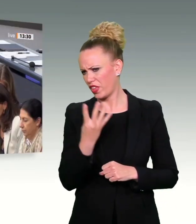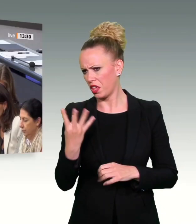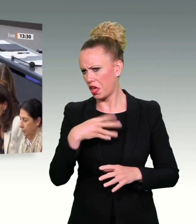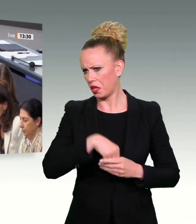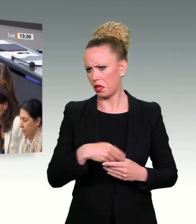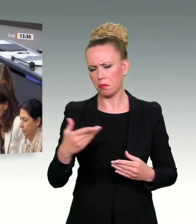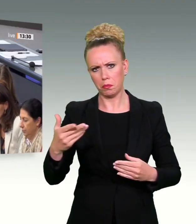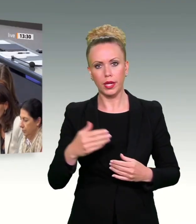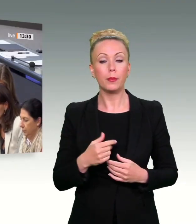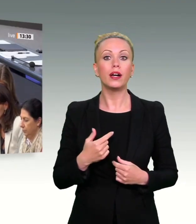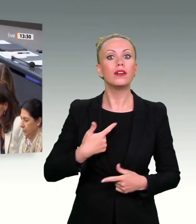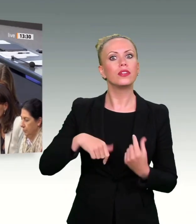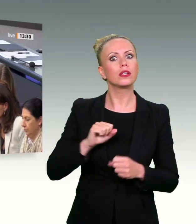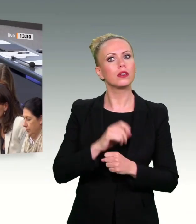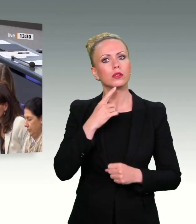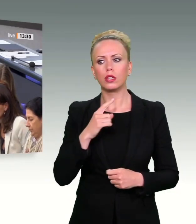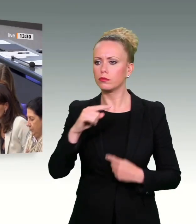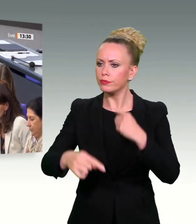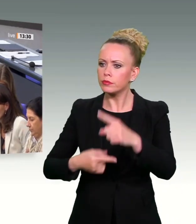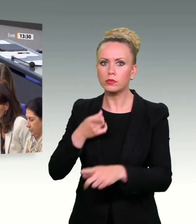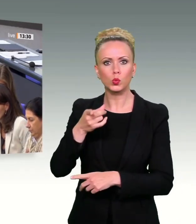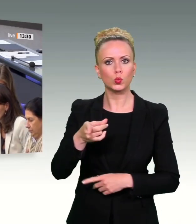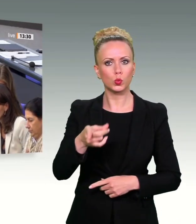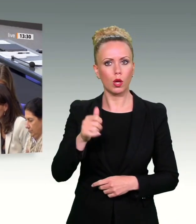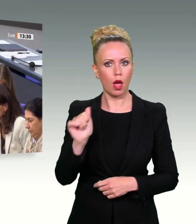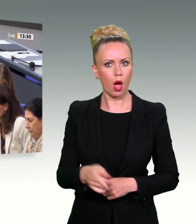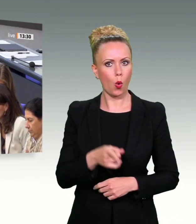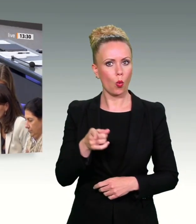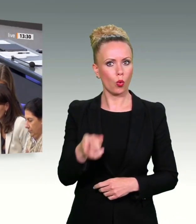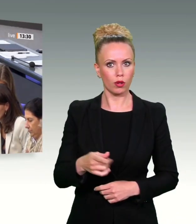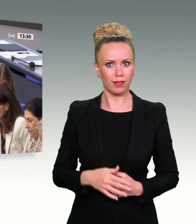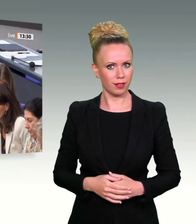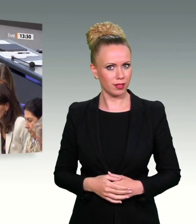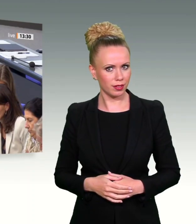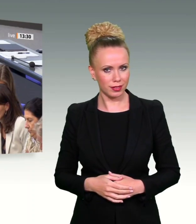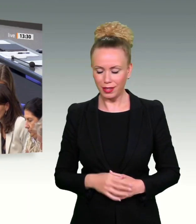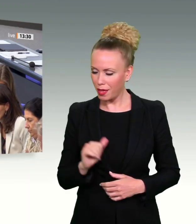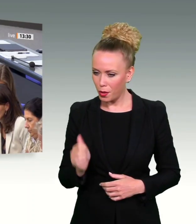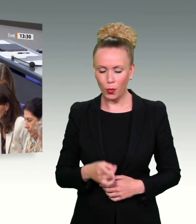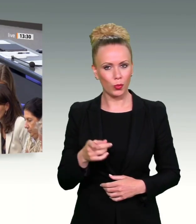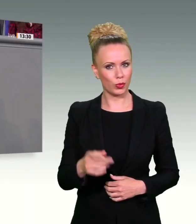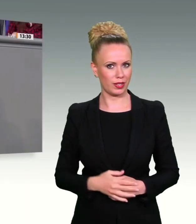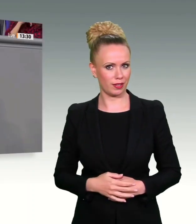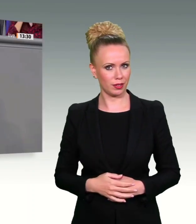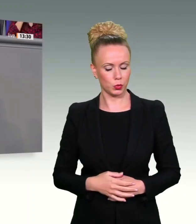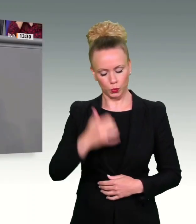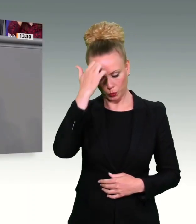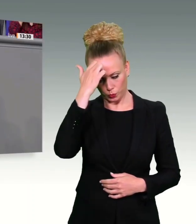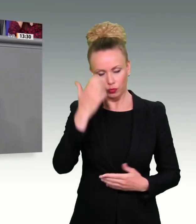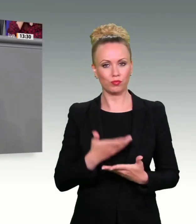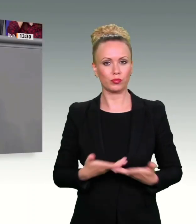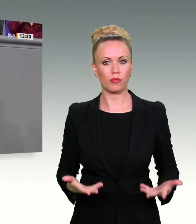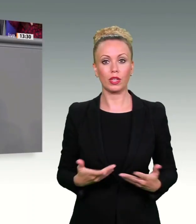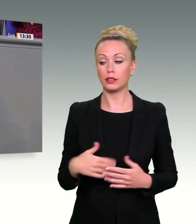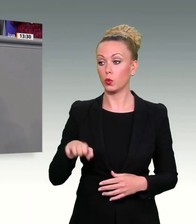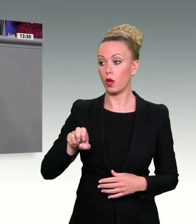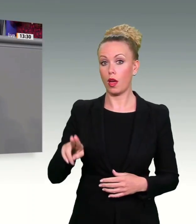können wir sagen, dass Sie auch seit vielen Jahren auf Ihrer Position beharren. Der EuGH hat sich bewegt, er ist nicht mehr der